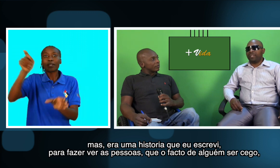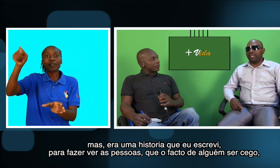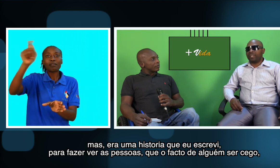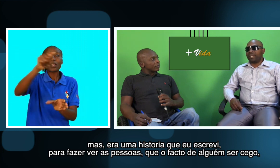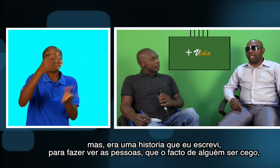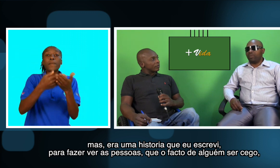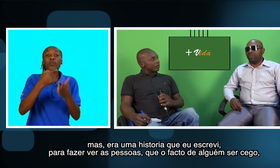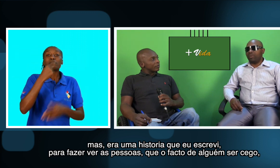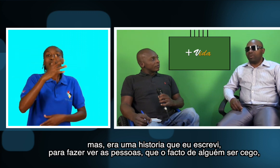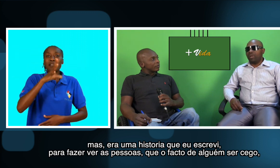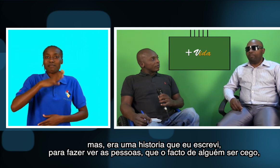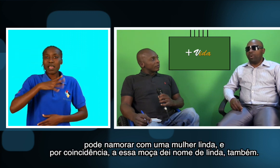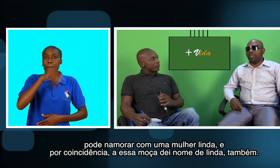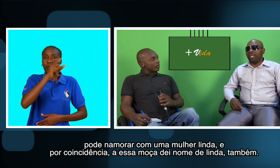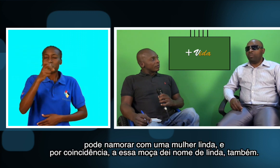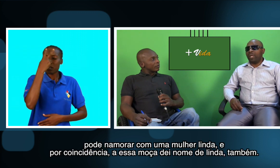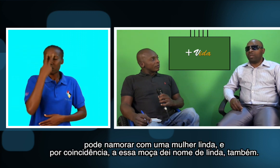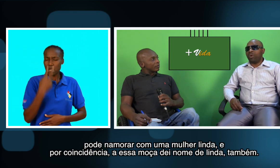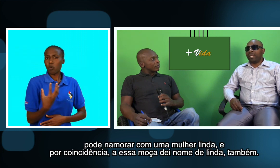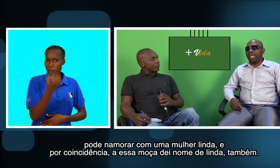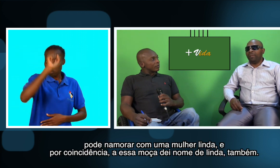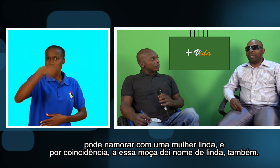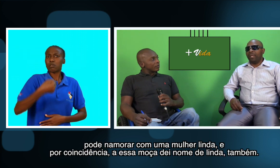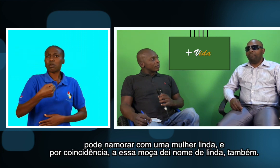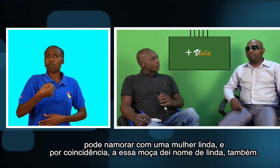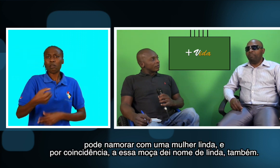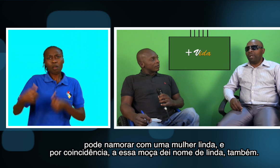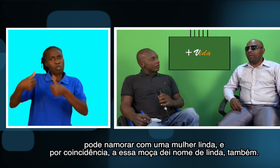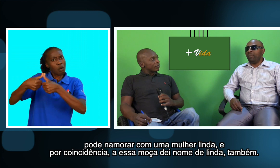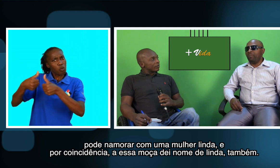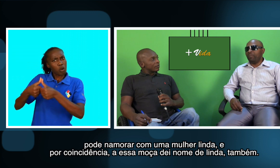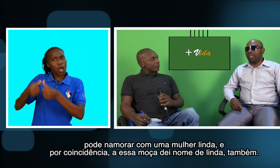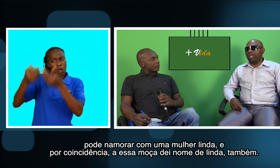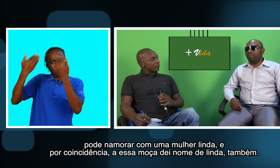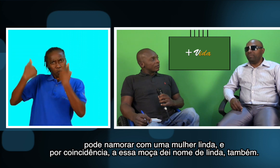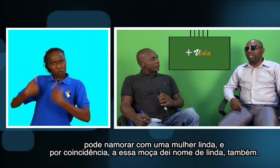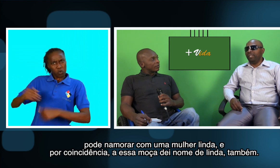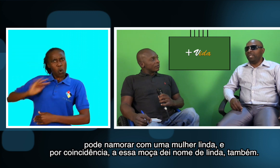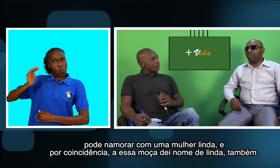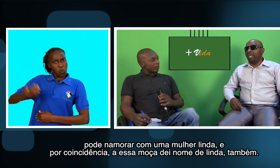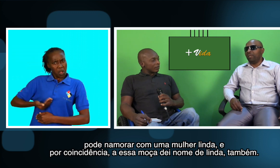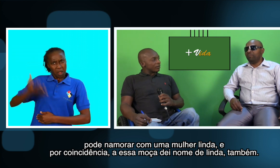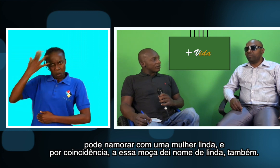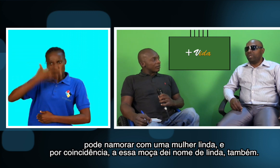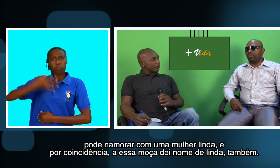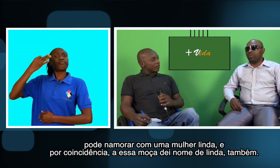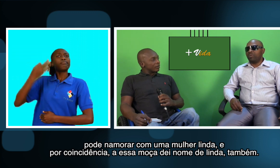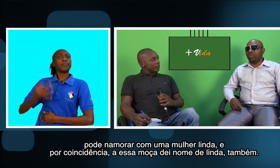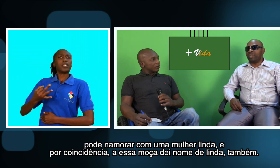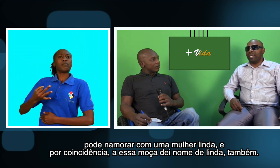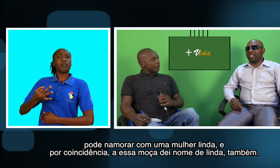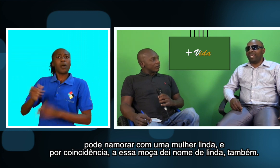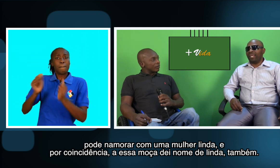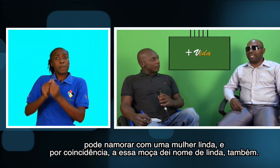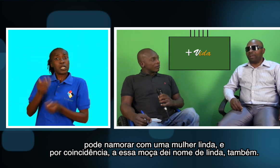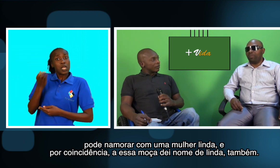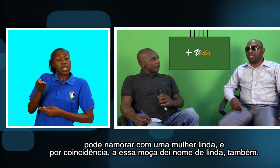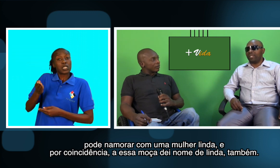ser cego pode namorar com alguém, uma mulher linda, não é? E, por coincidência, essa moça,